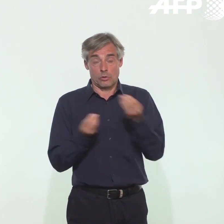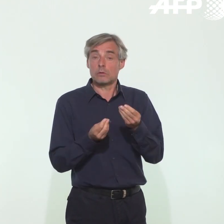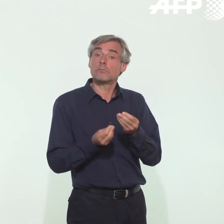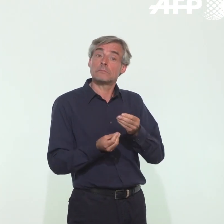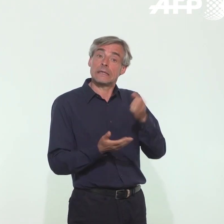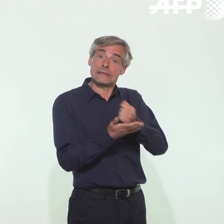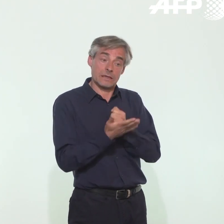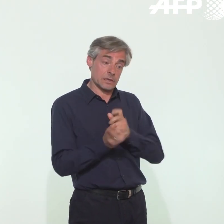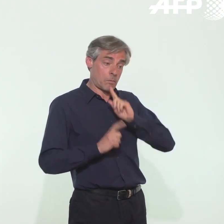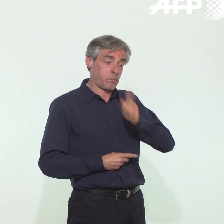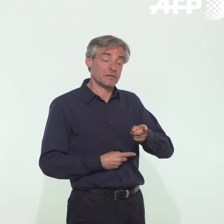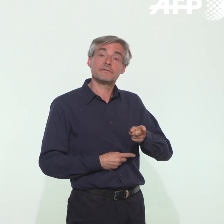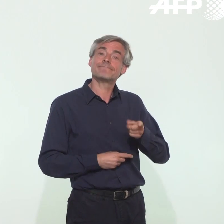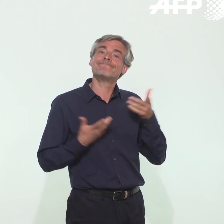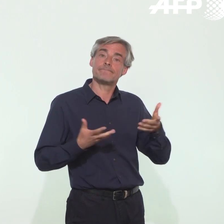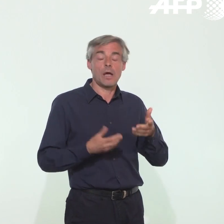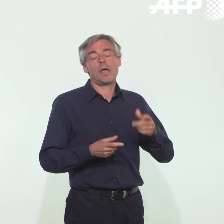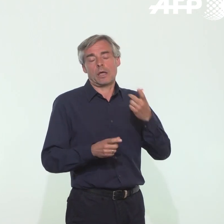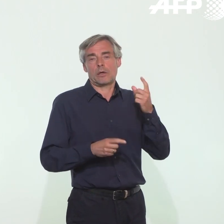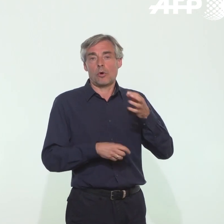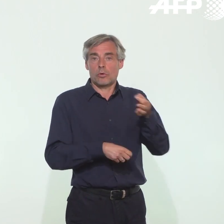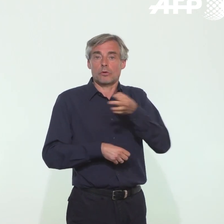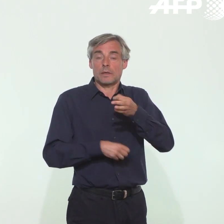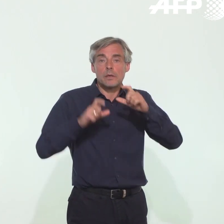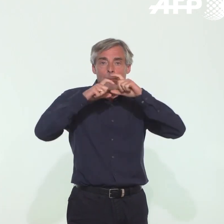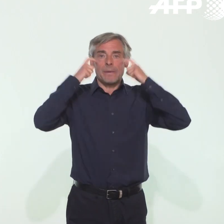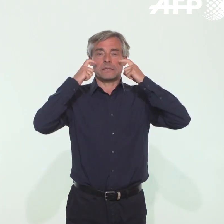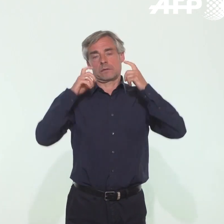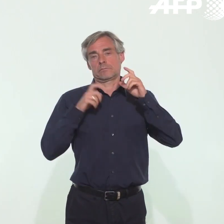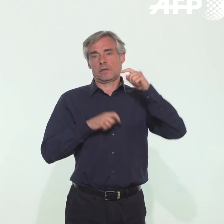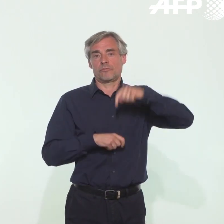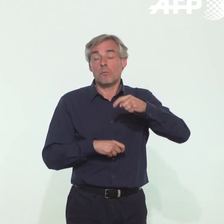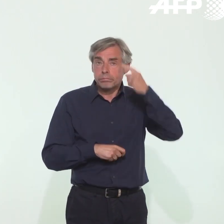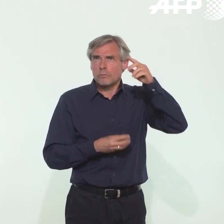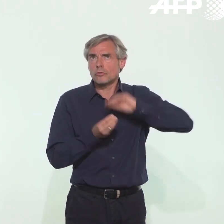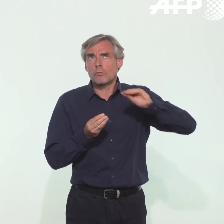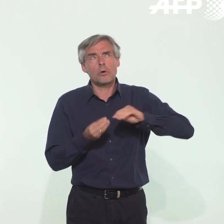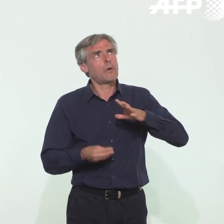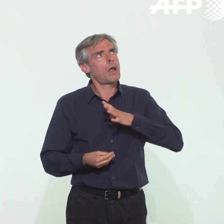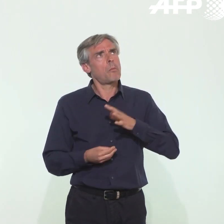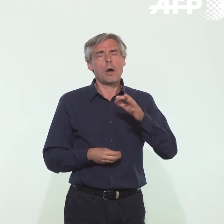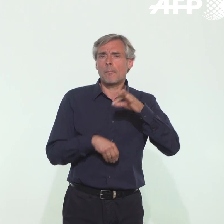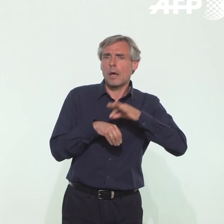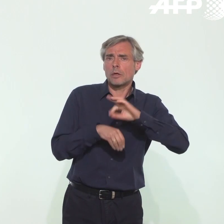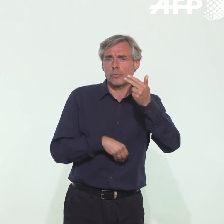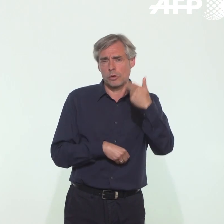et d'emblée porter un masque dès que vous vous demandez si vous êtes malade.